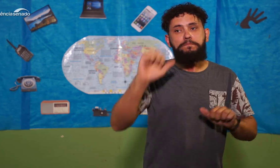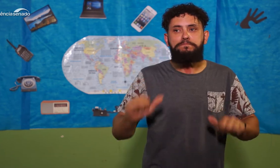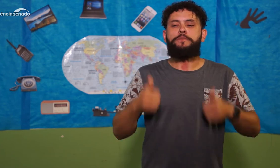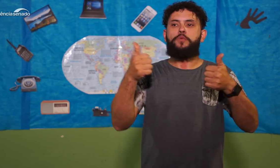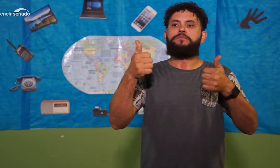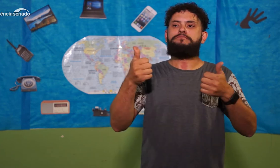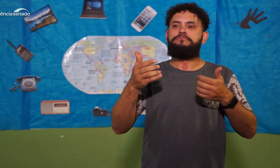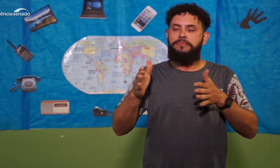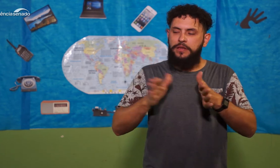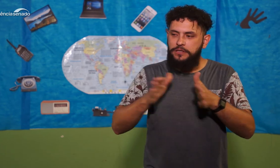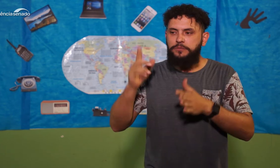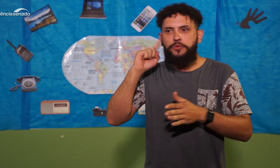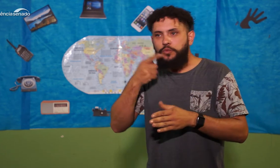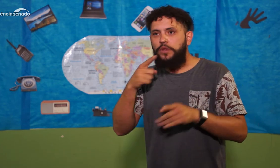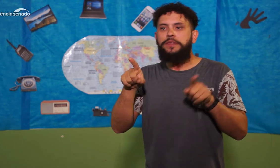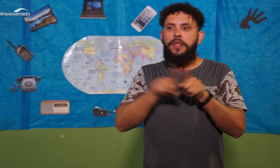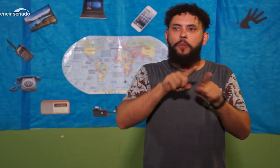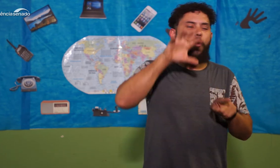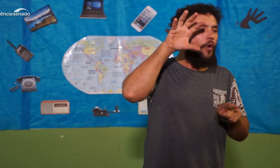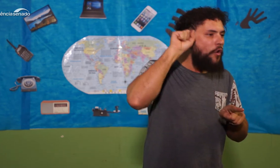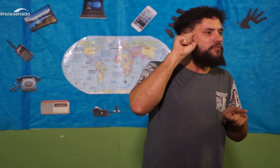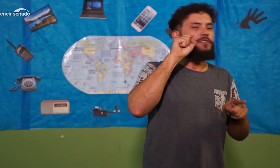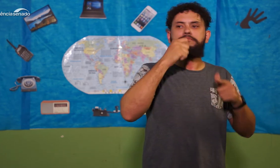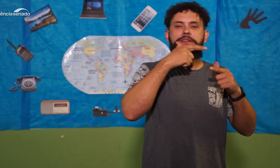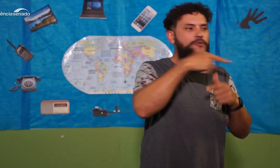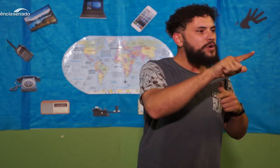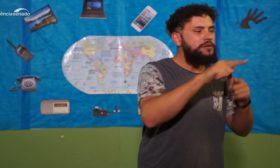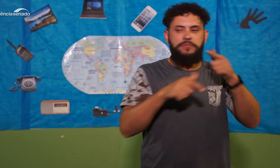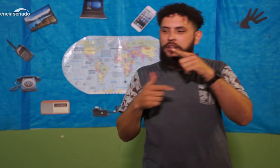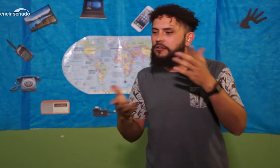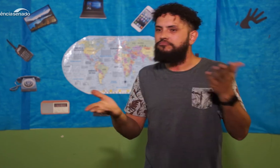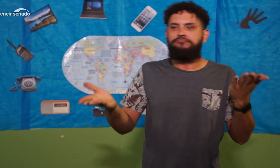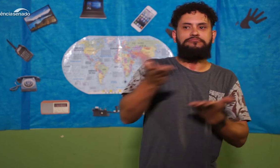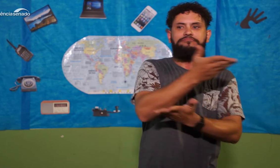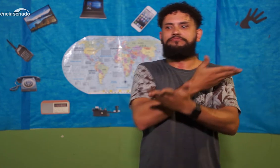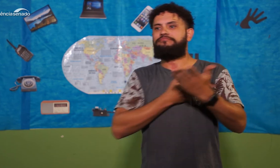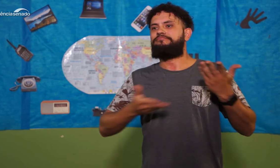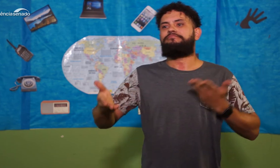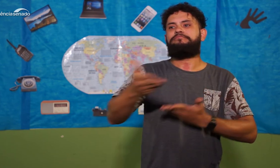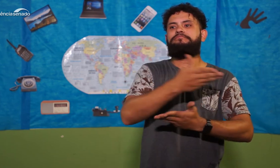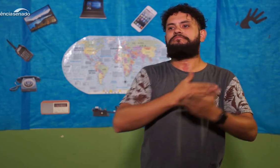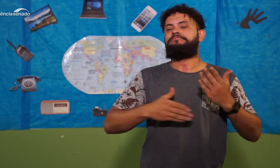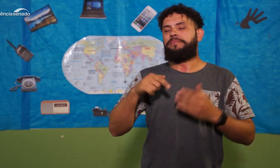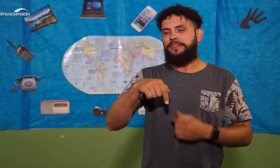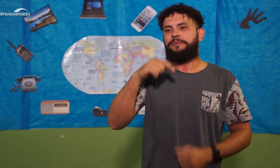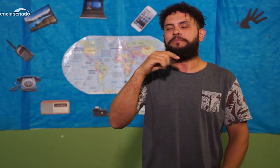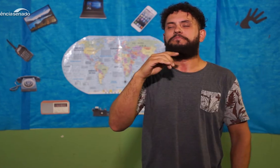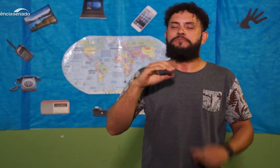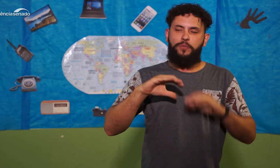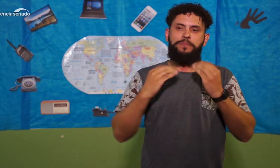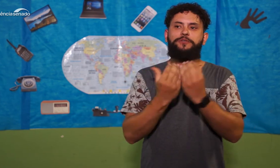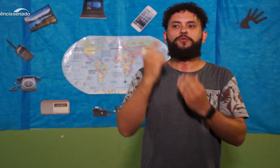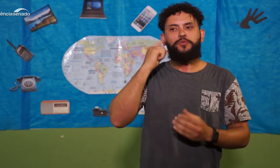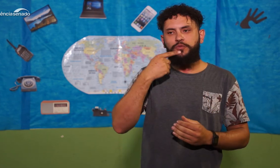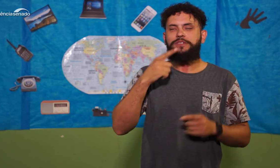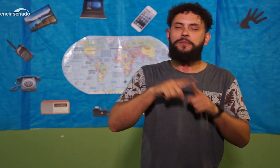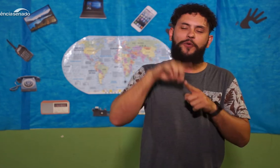brasileiro. E eu espero que no futuro nós tenhamos uma sensibilidade melhor entre ouvintes e surdos e possamos interagir e